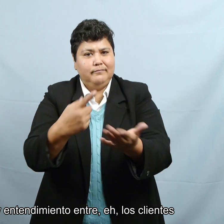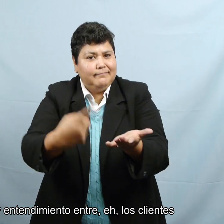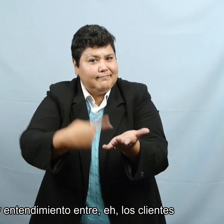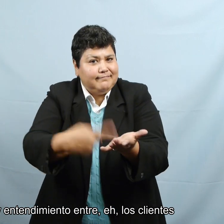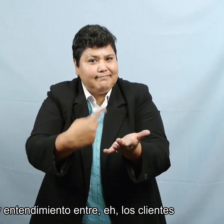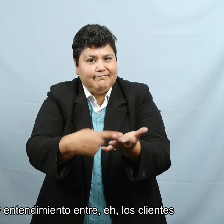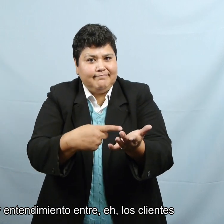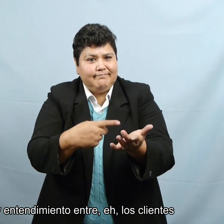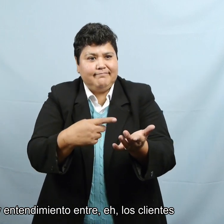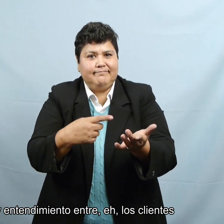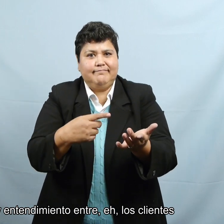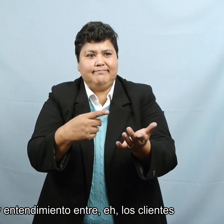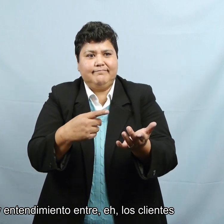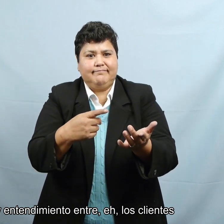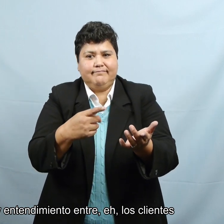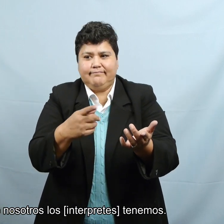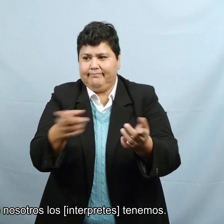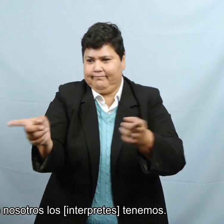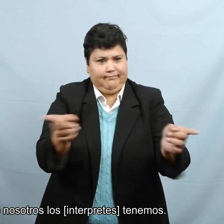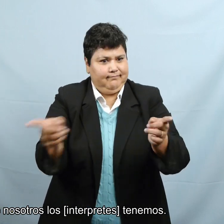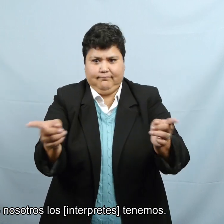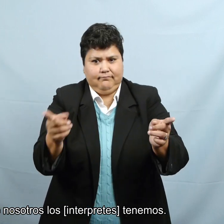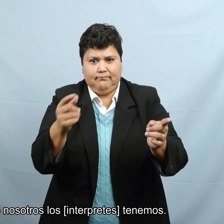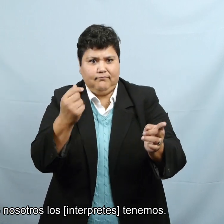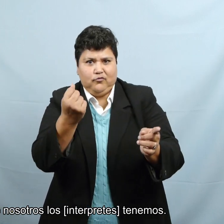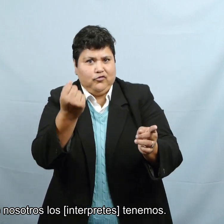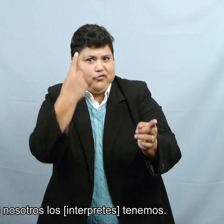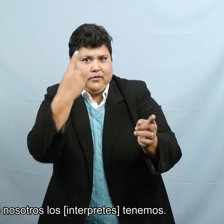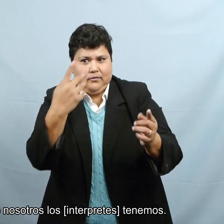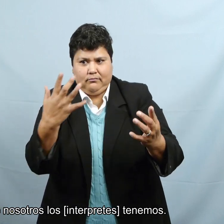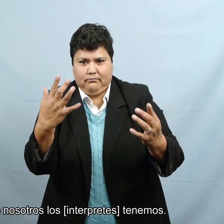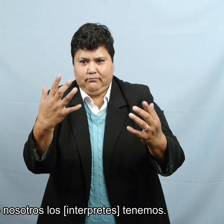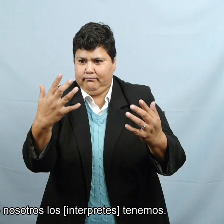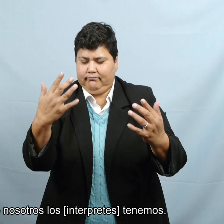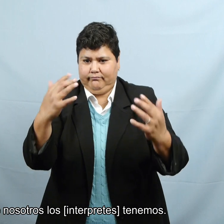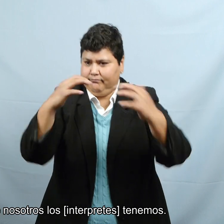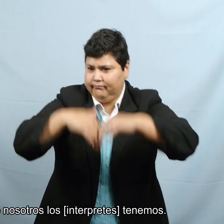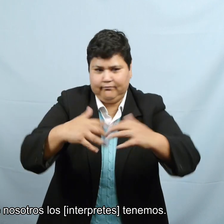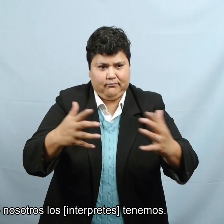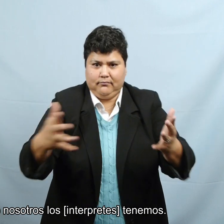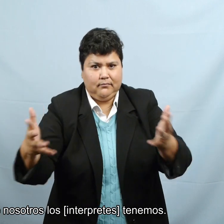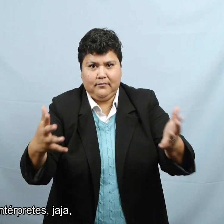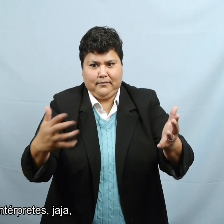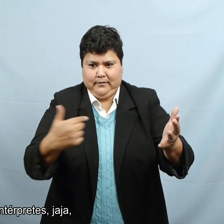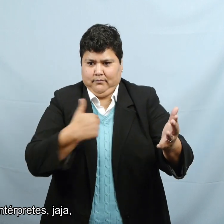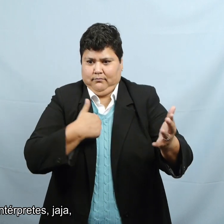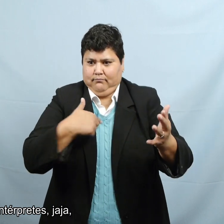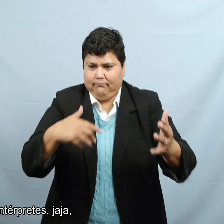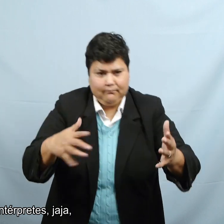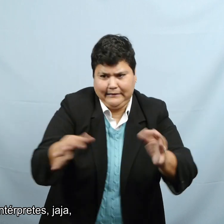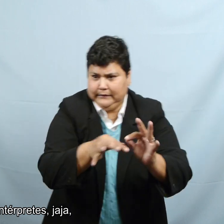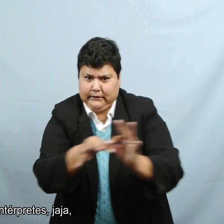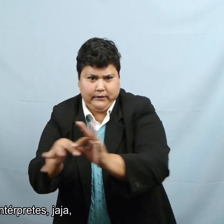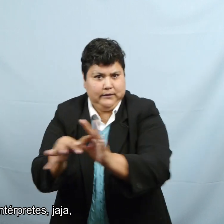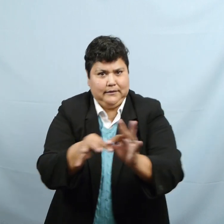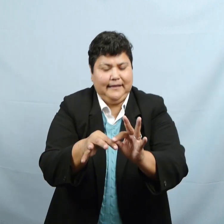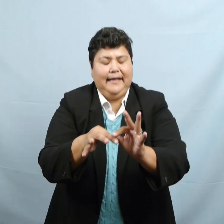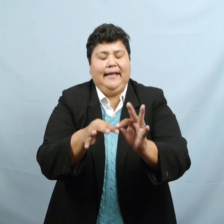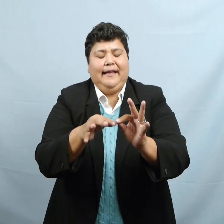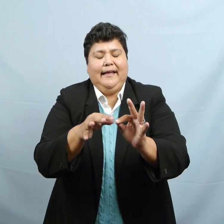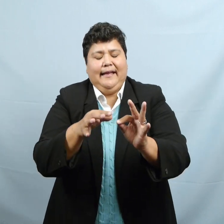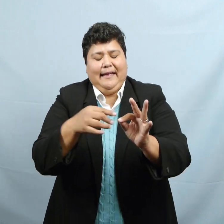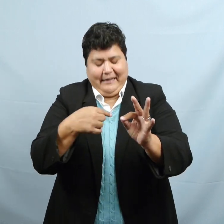los clientes en cuanto al rol que nosotros, los intérpretes, tenemos. Tenemos intérpretes